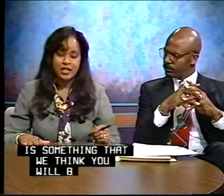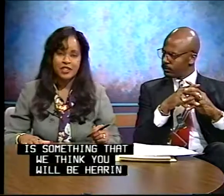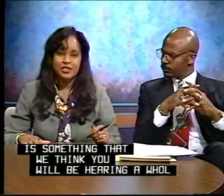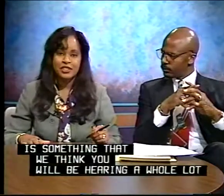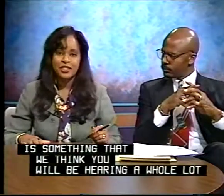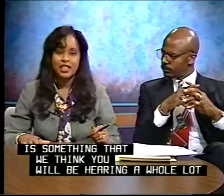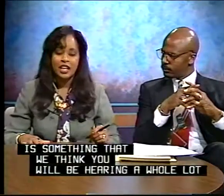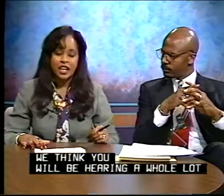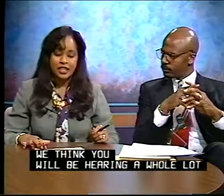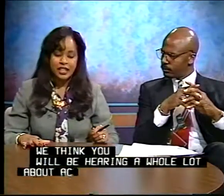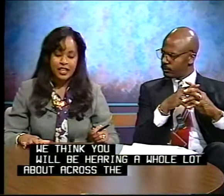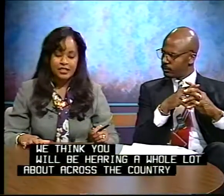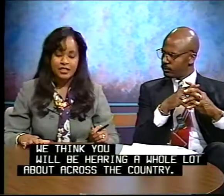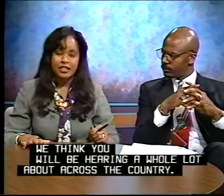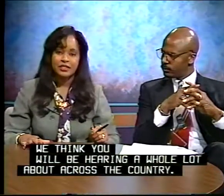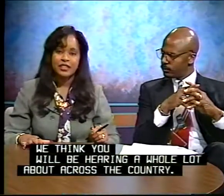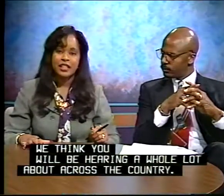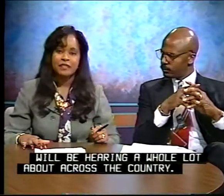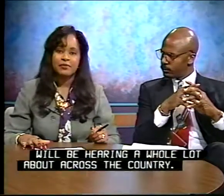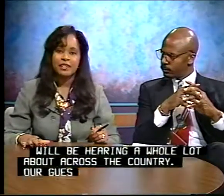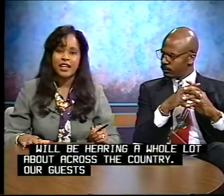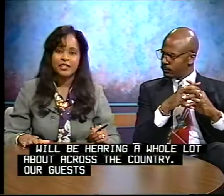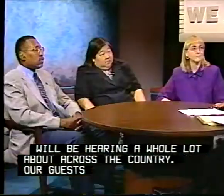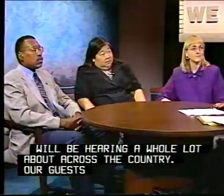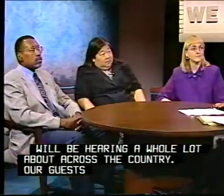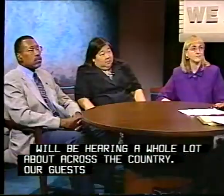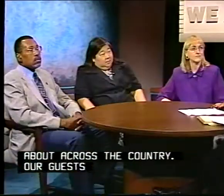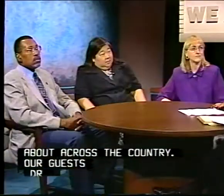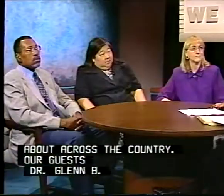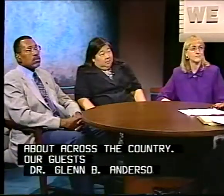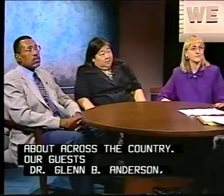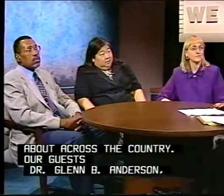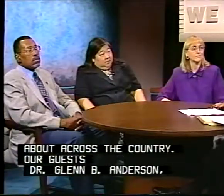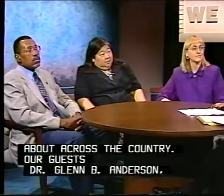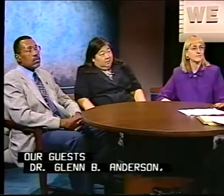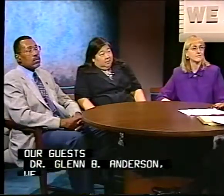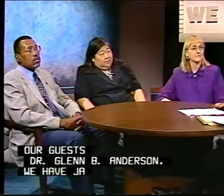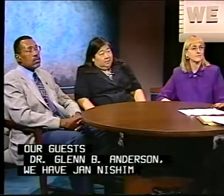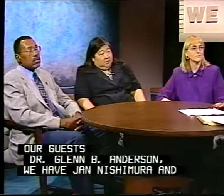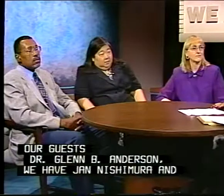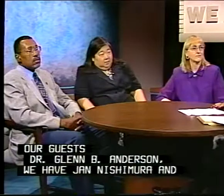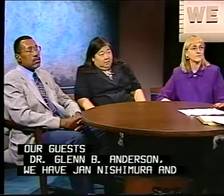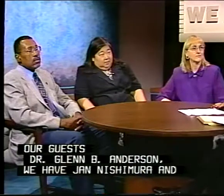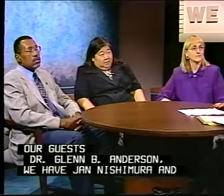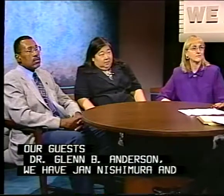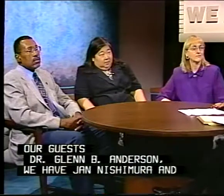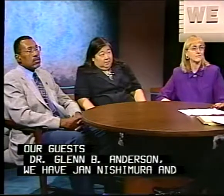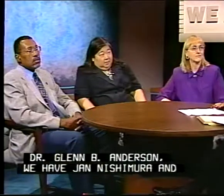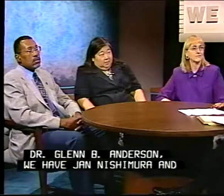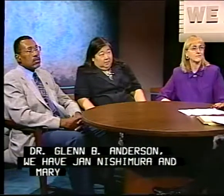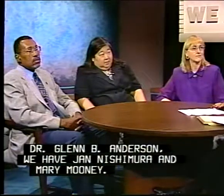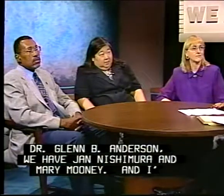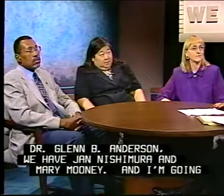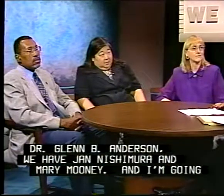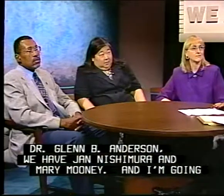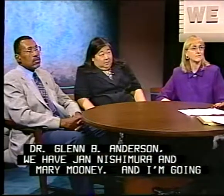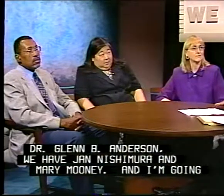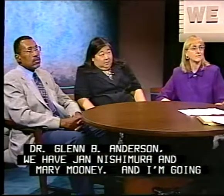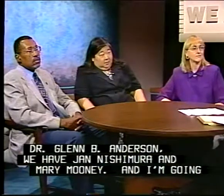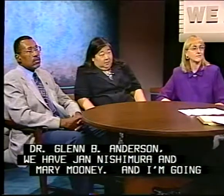country. Our guests, Dr. Glenn B. Anderson, we have Jan Nishimura and Mary Mooney. And I'm